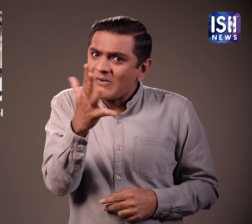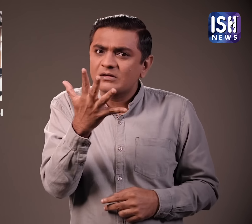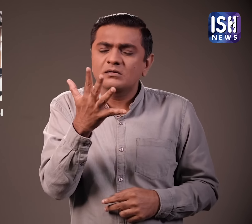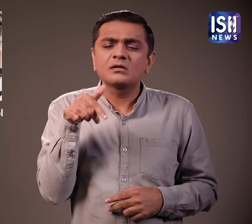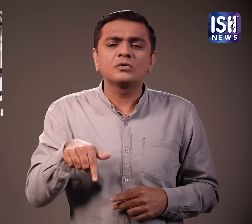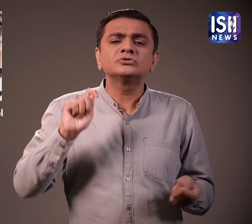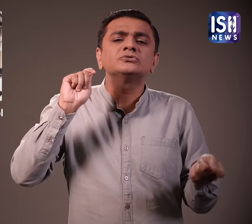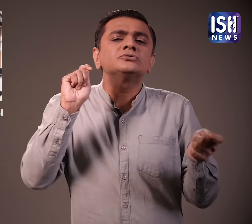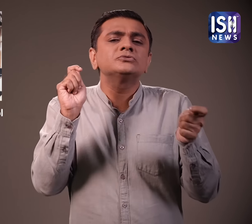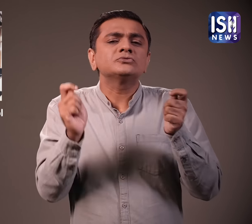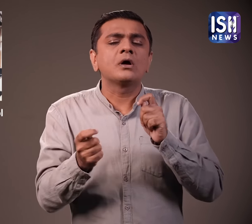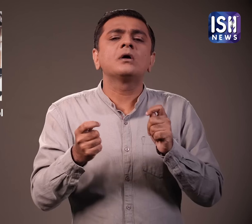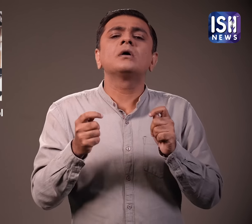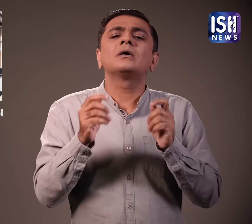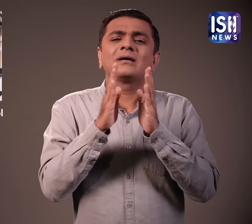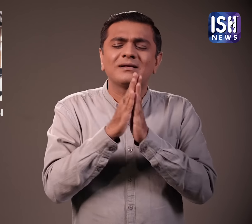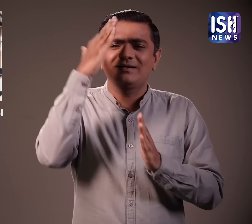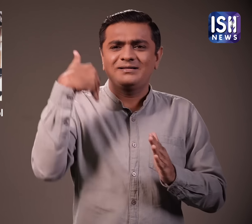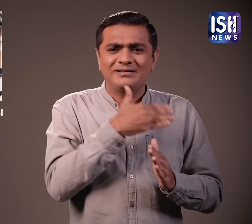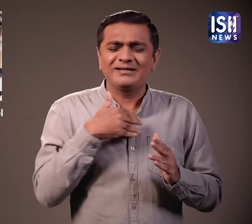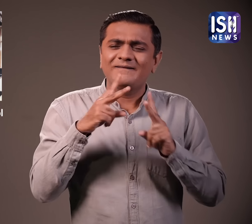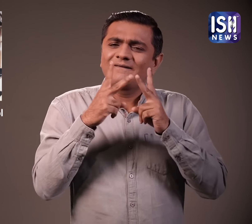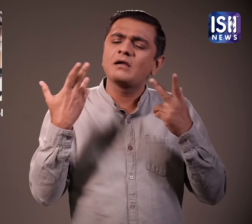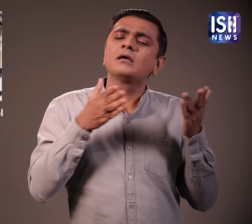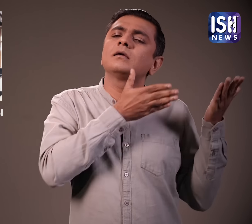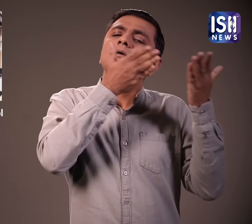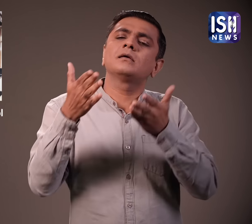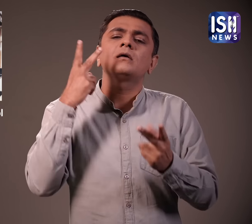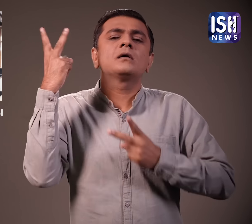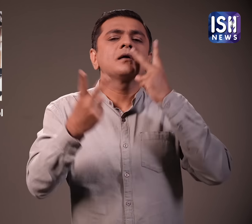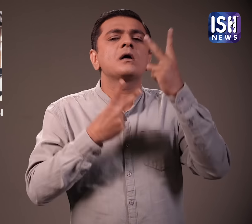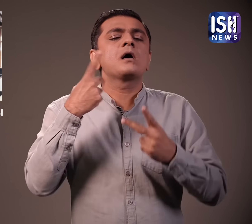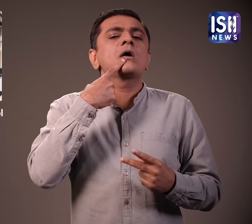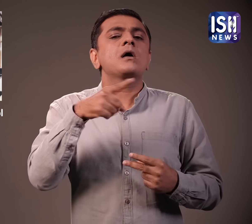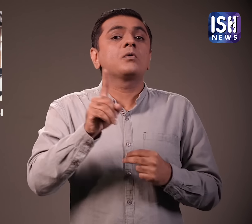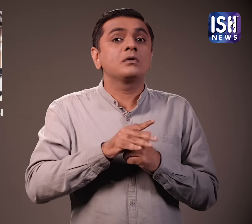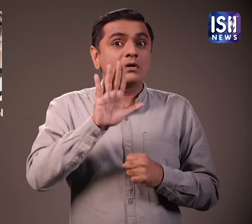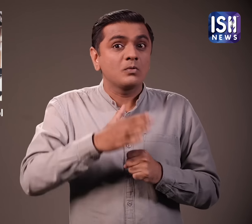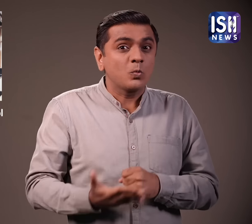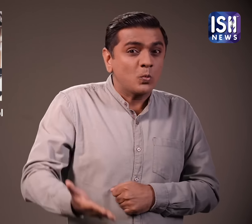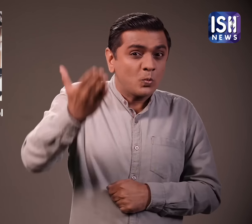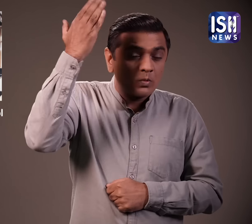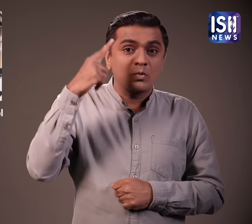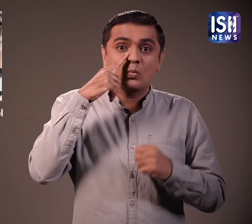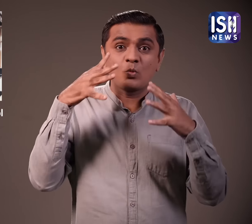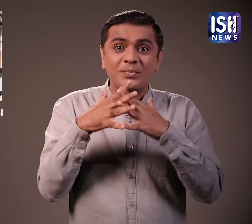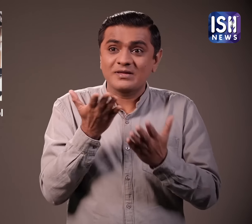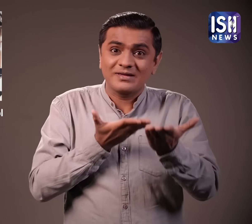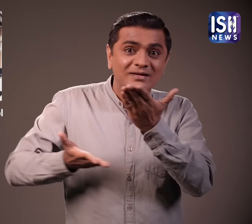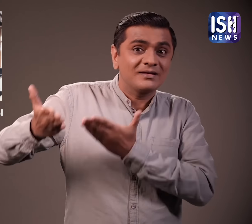अब उन्होंने नियम बदल दिये है और विभिन्न धर्मों के लोग देश में आ सकते हैं आप सभी जानते होंगे कि साउदी में